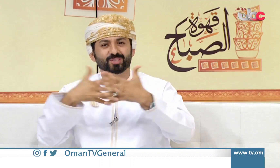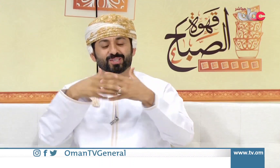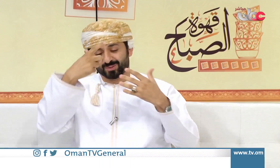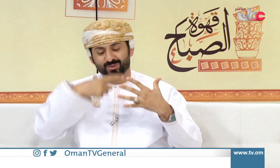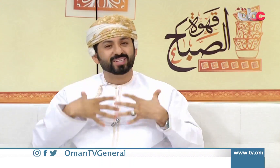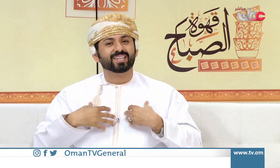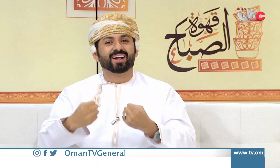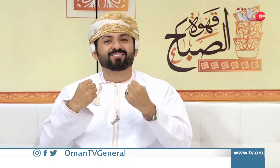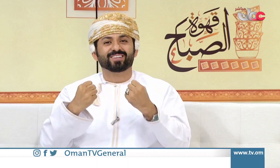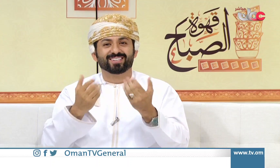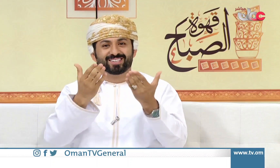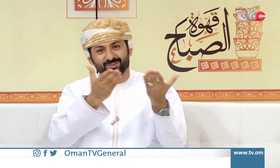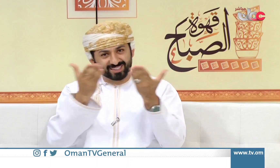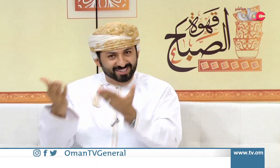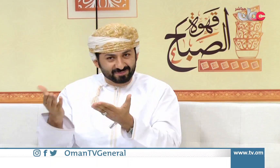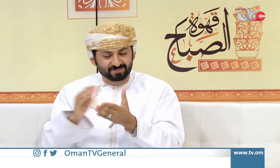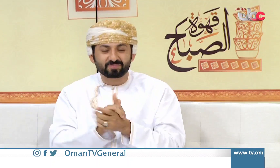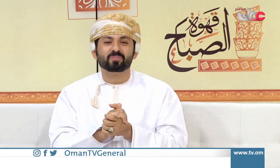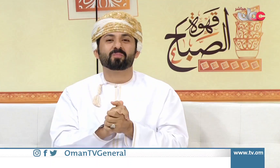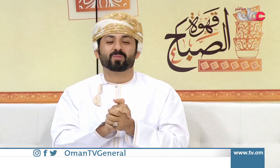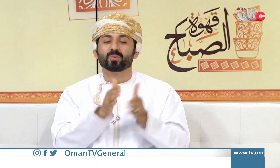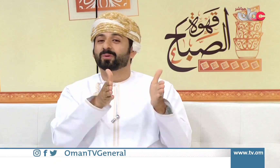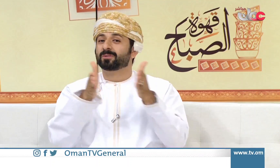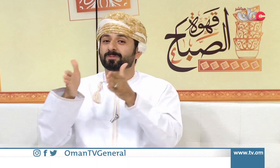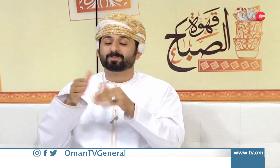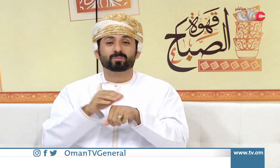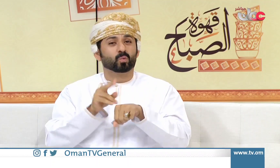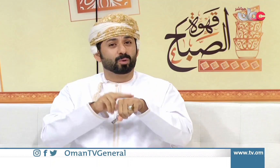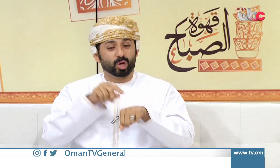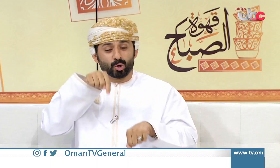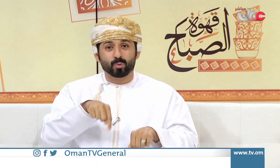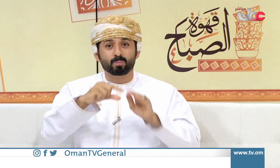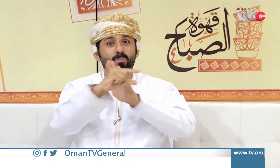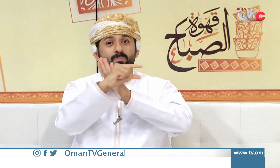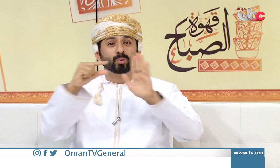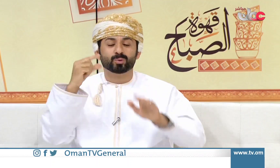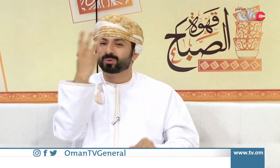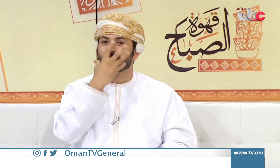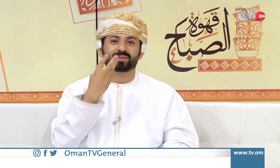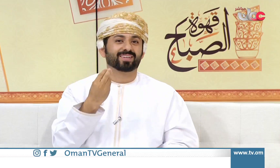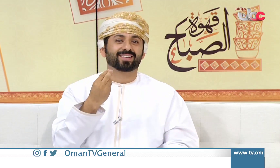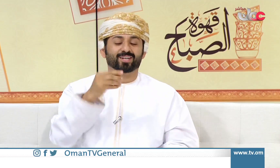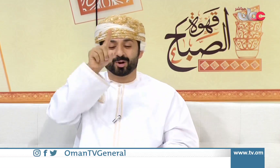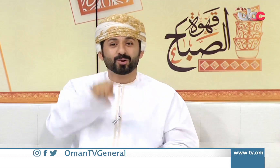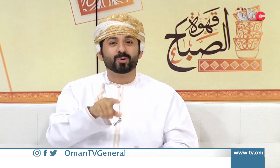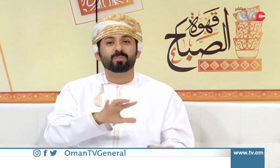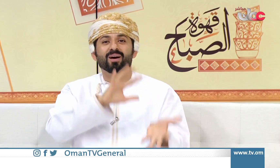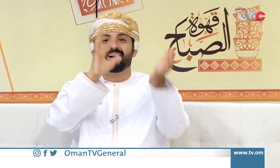حدائق الصحوة نتمنى من الجميع المشاركة في هذا النشاط البدني واستغلال الفرصة أيضاً موضوعنا اليوم